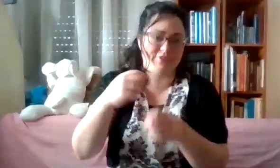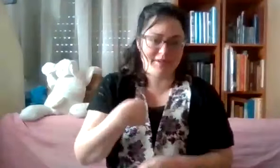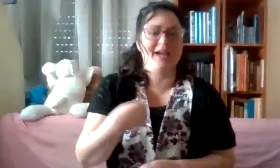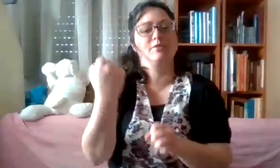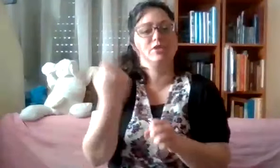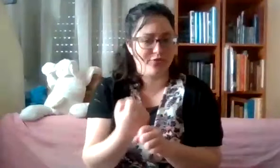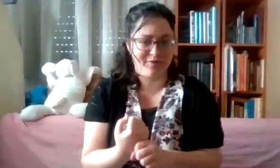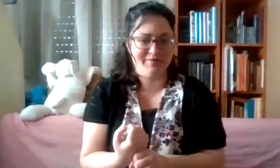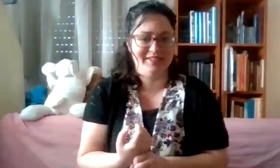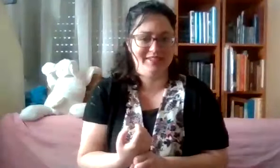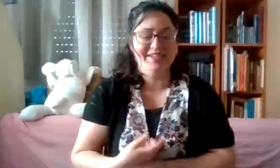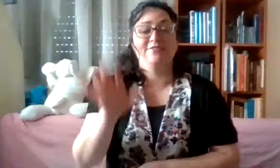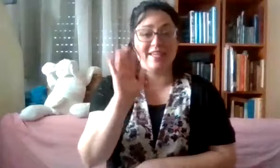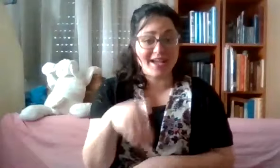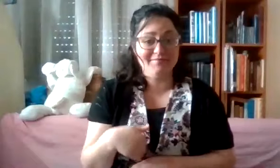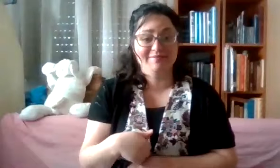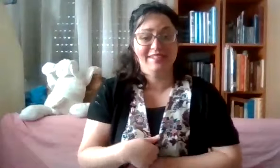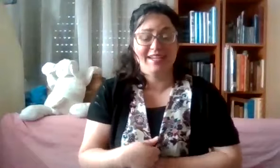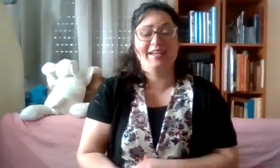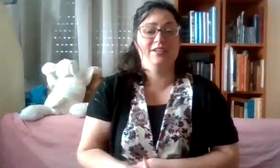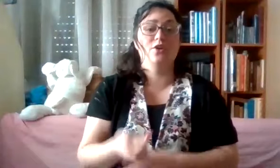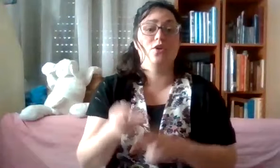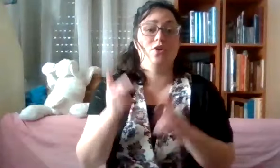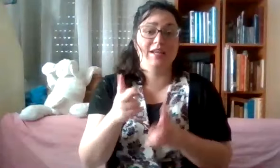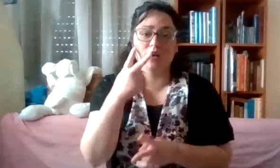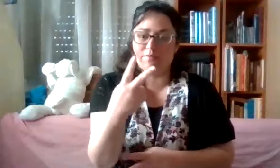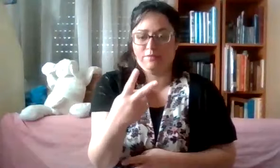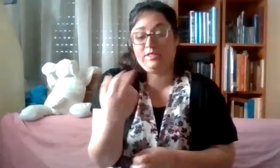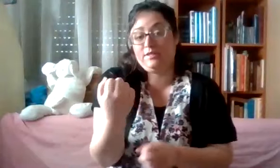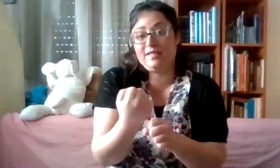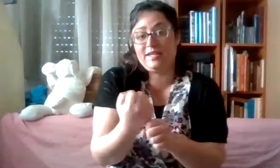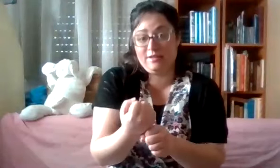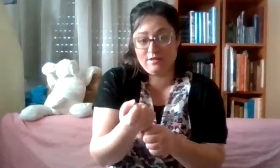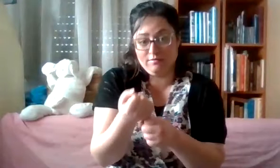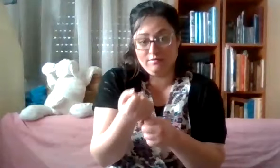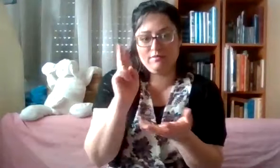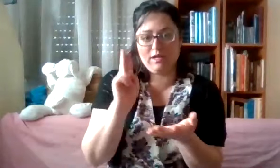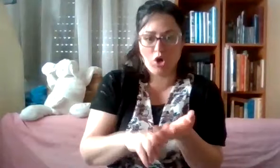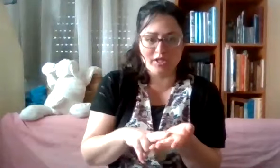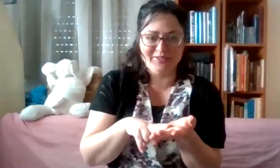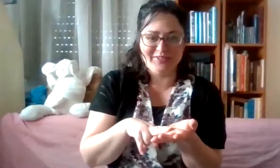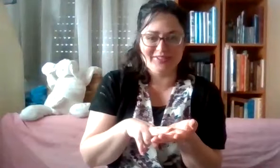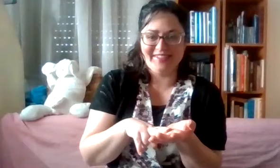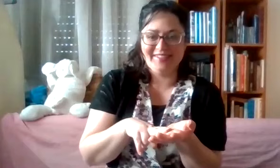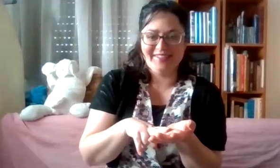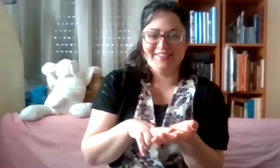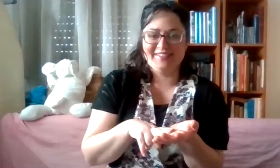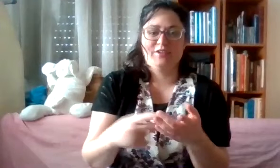אליי ומשתתפים. וגם אני יכולה לראות אם אתם עושים את זה נכון. כמו